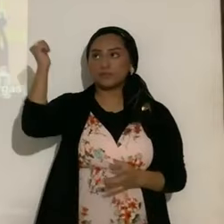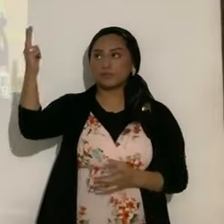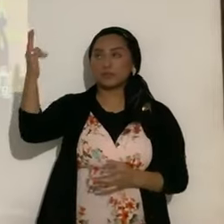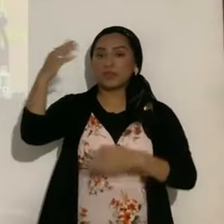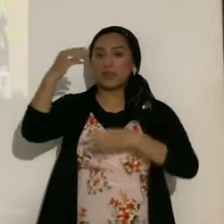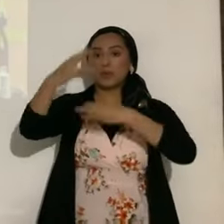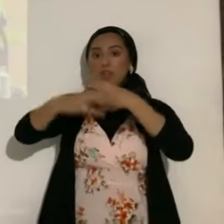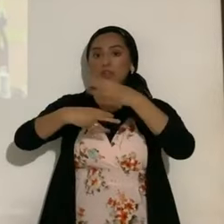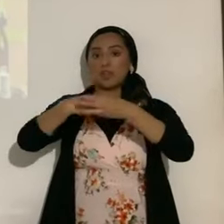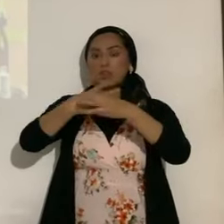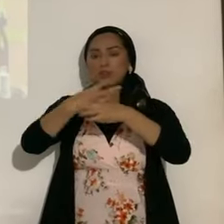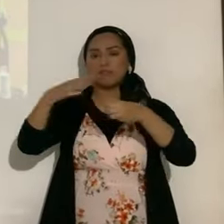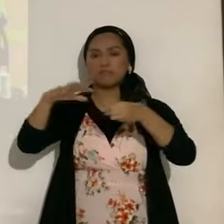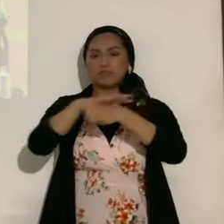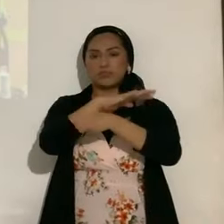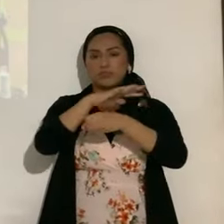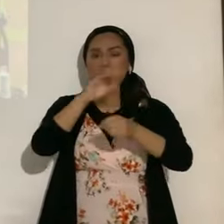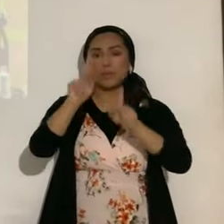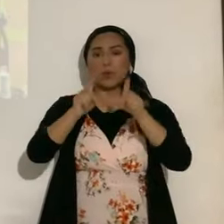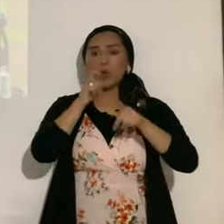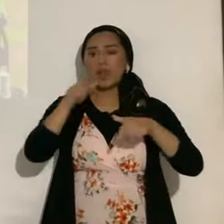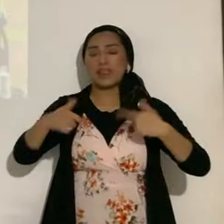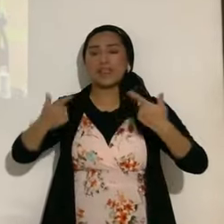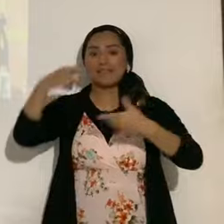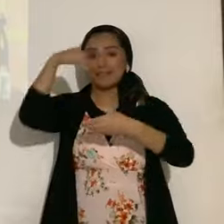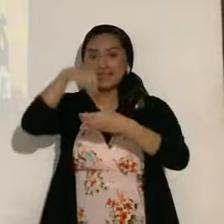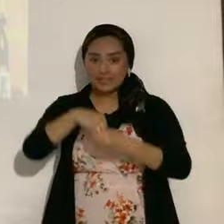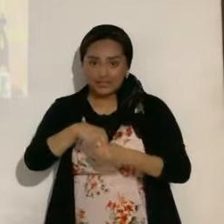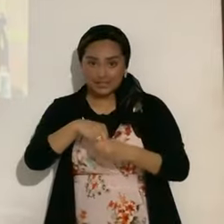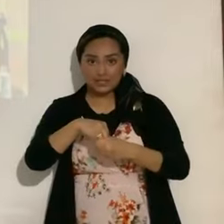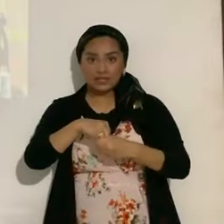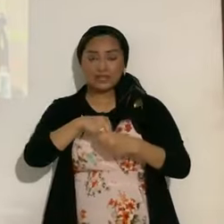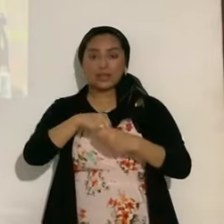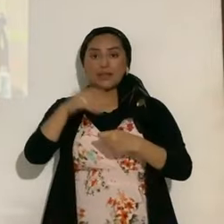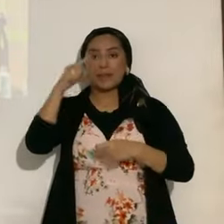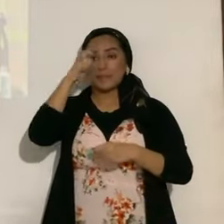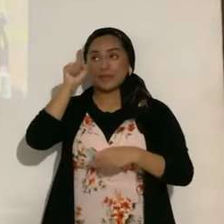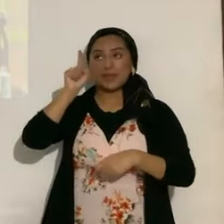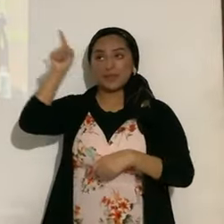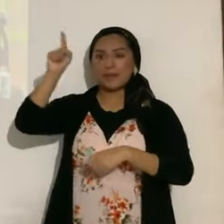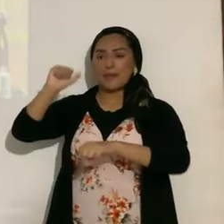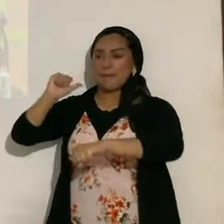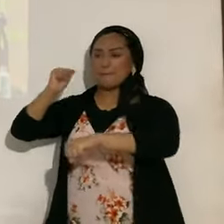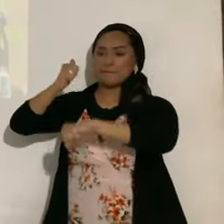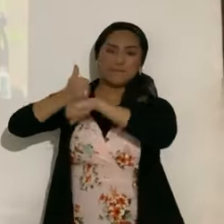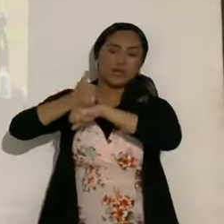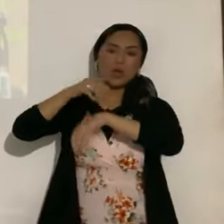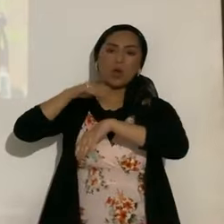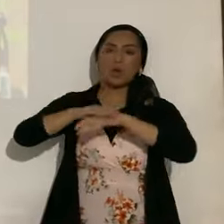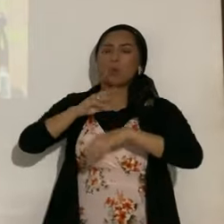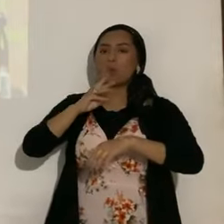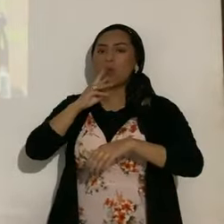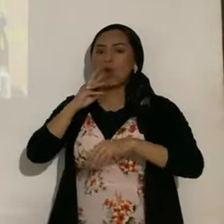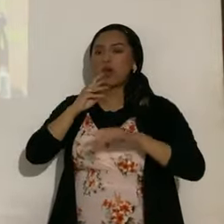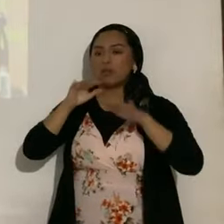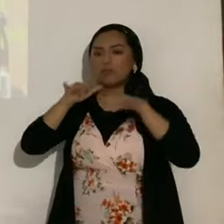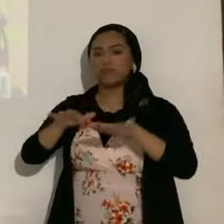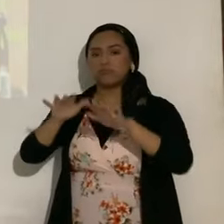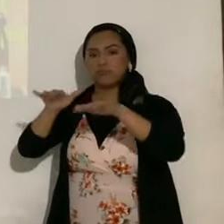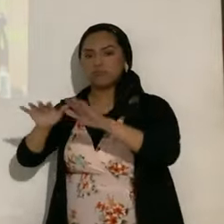plenitud, el mundo y los que él en la habitan, aleluya. Porque él afundó sobre los mares y la afirmó sobre los ríos. ¿Quién